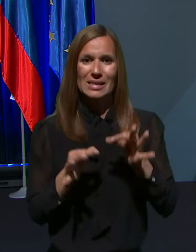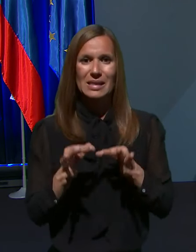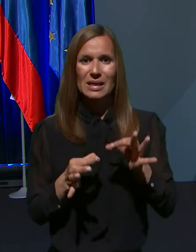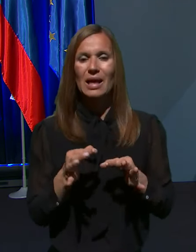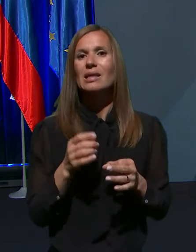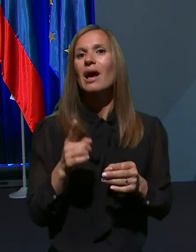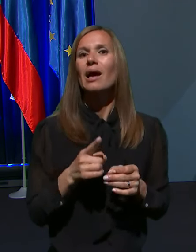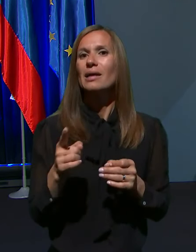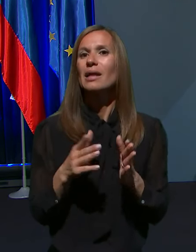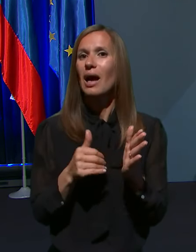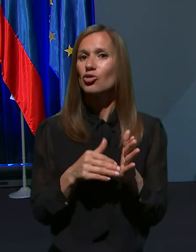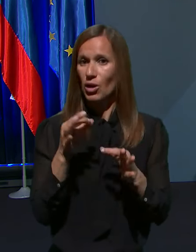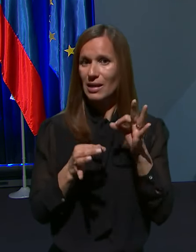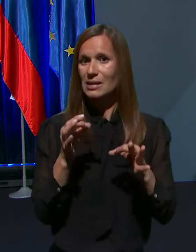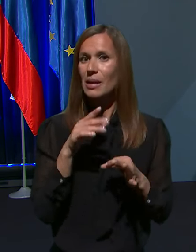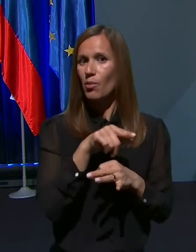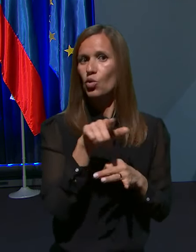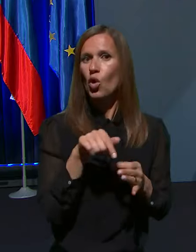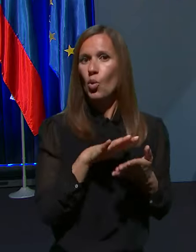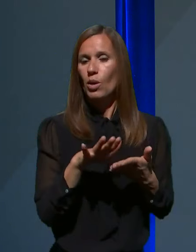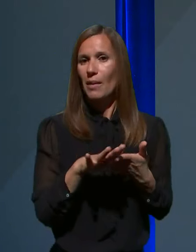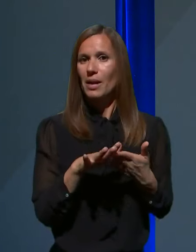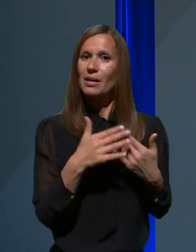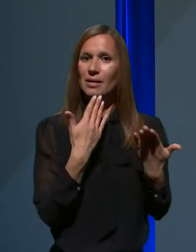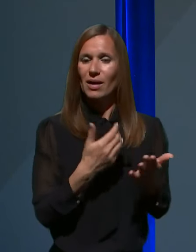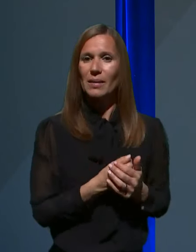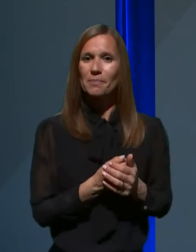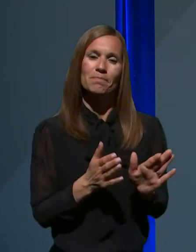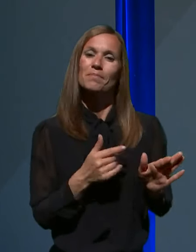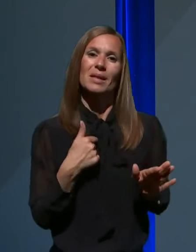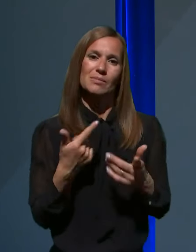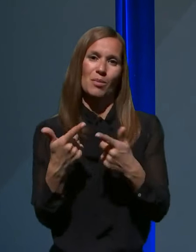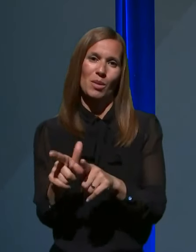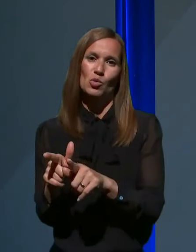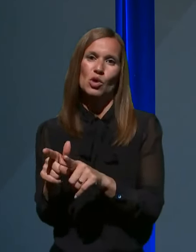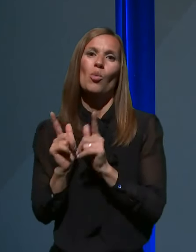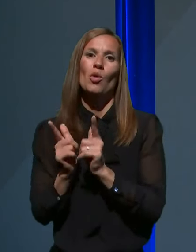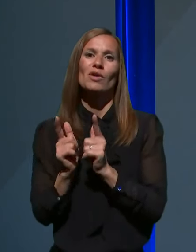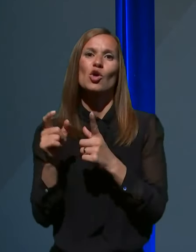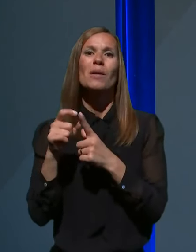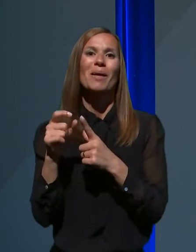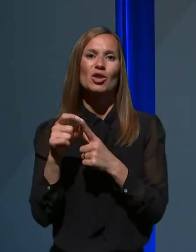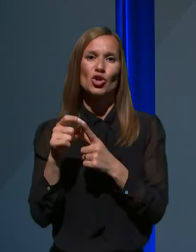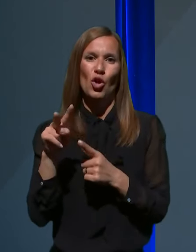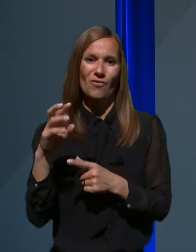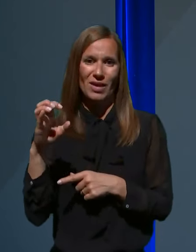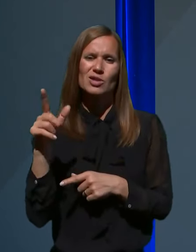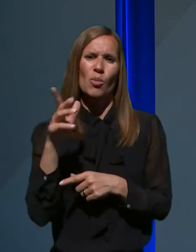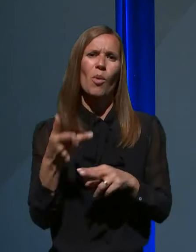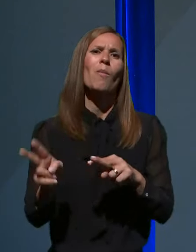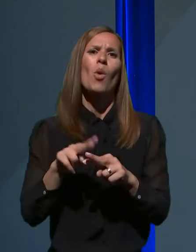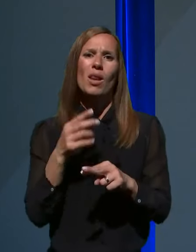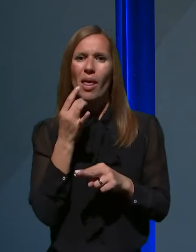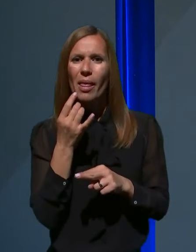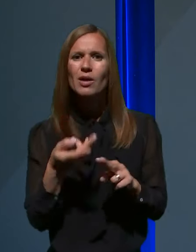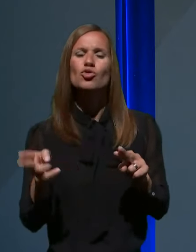kakšne teste bodo uporabljali. Hvala lepa. Jaz bi to prepustil profesorju Petrovcu, ki bo to bolj natančno in